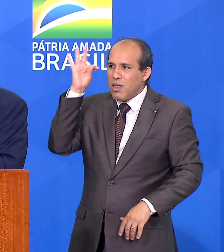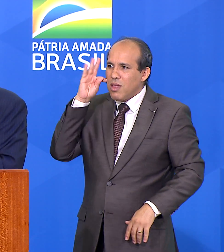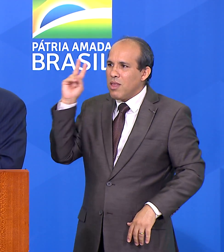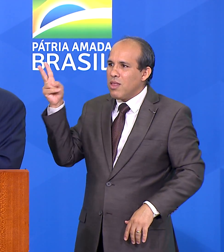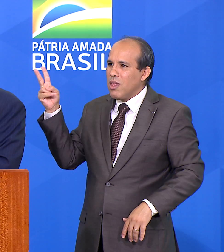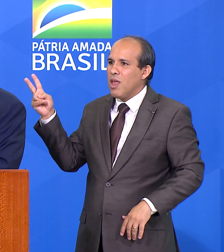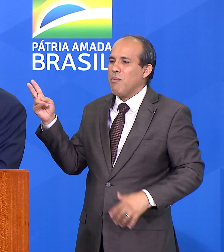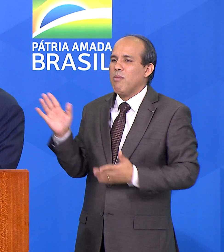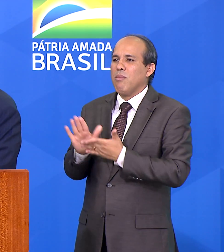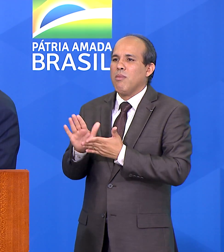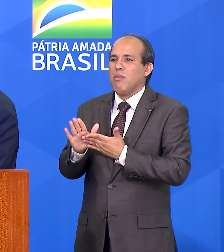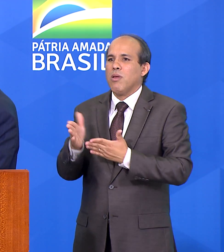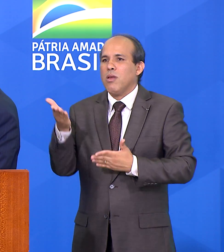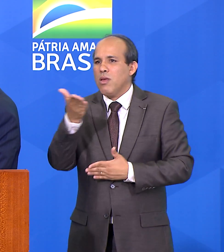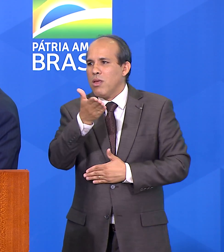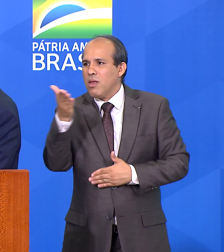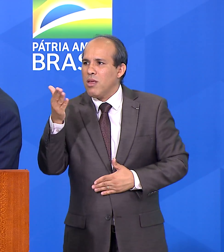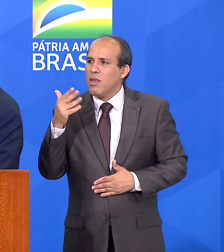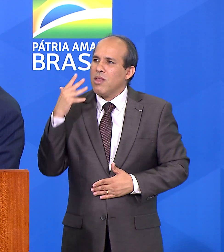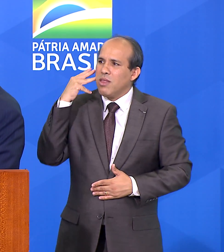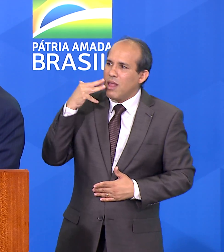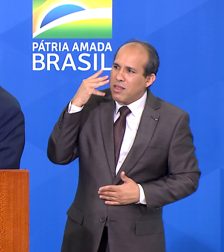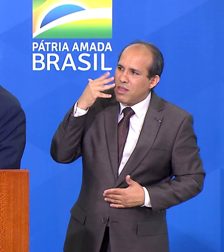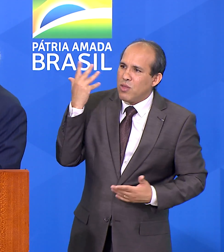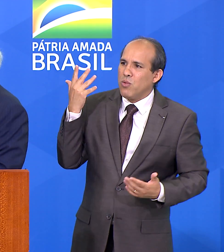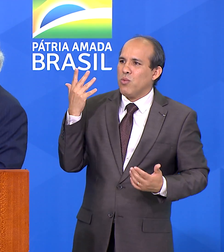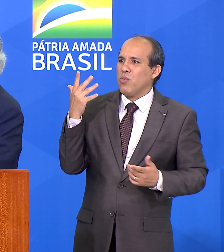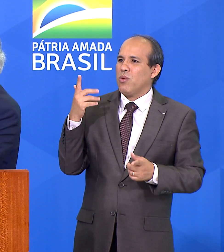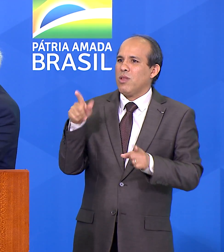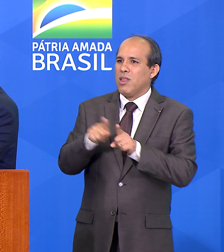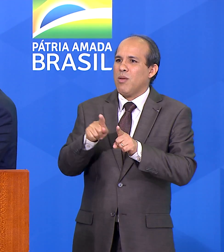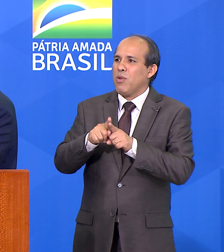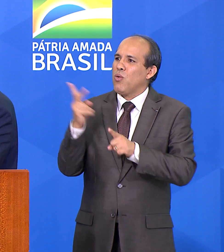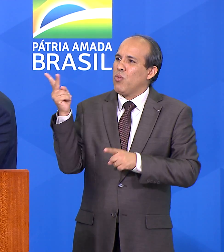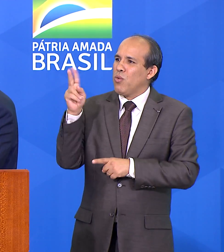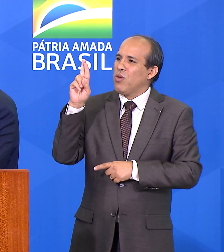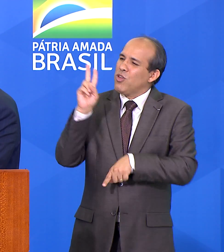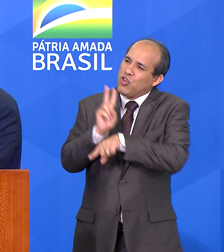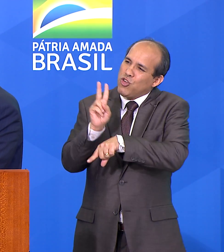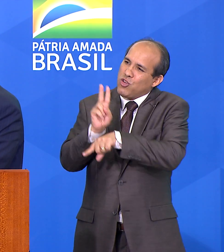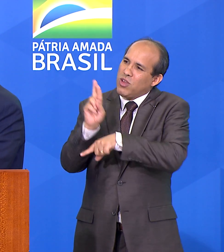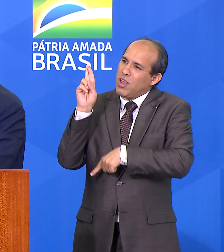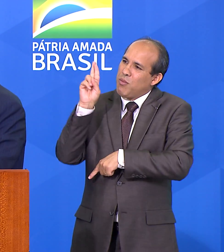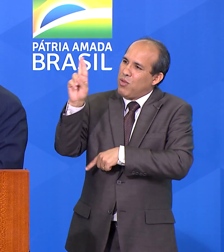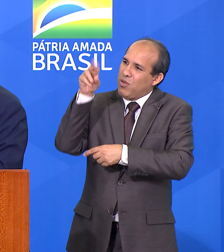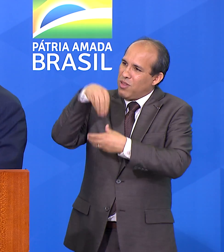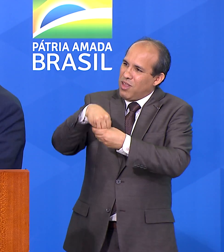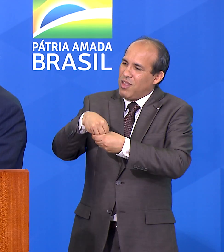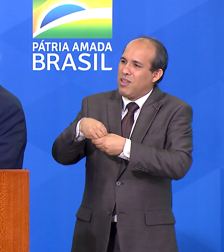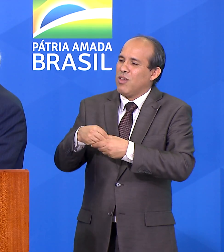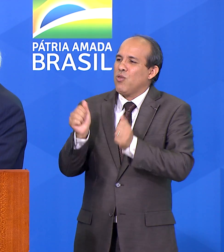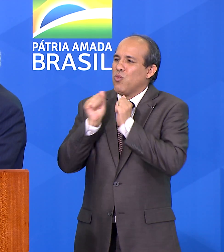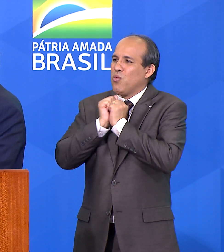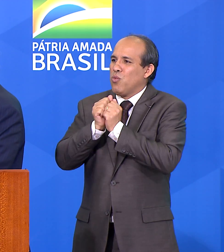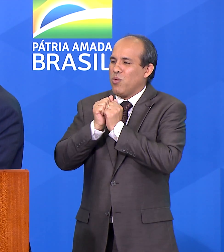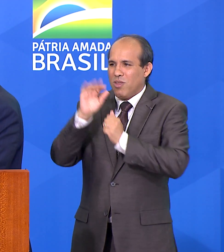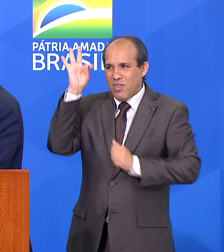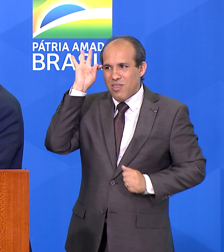agradecer ao Boeri, ao Saxida, que são os nossos embaixadores lá, junto à ministra Tereza, sempre atendendo a ela.